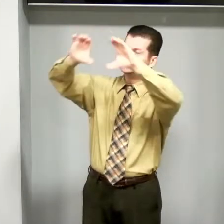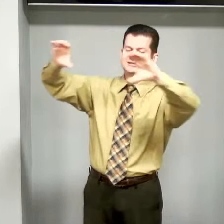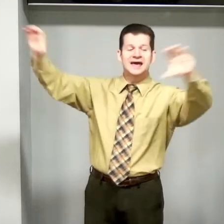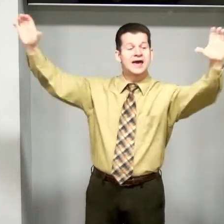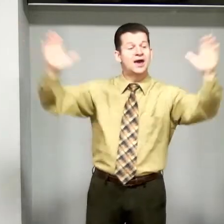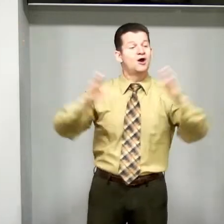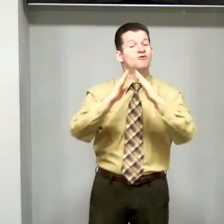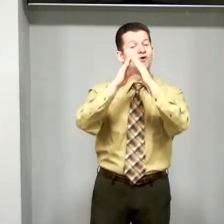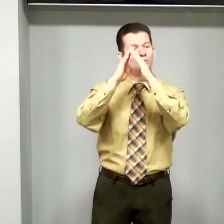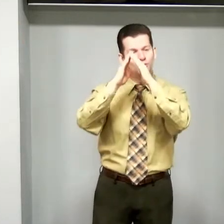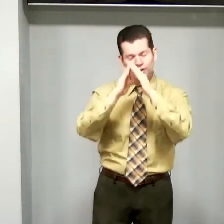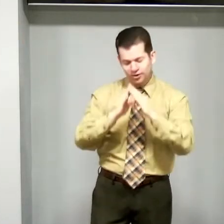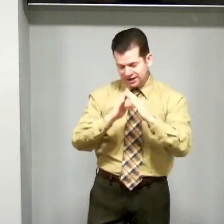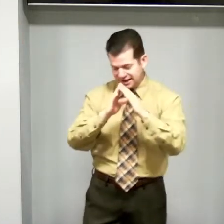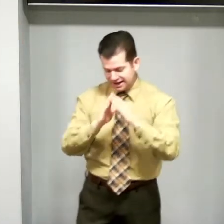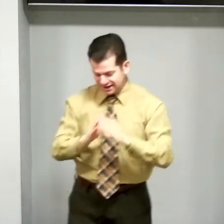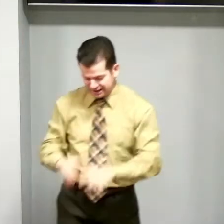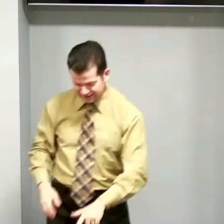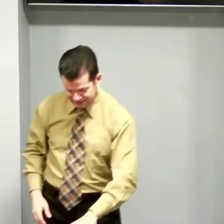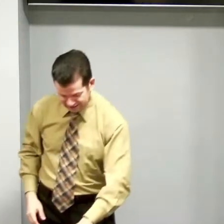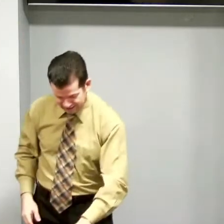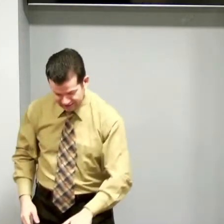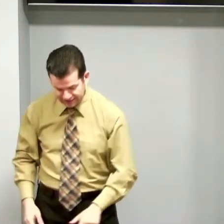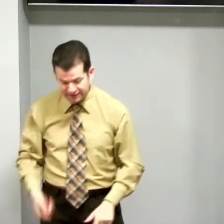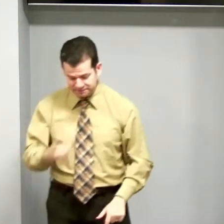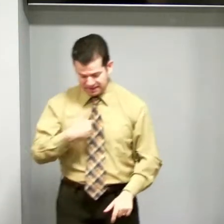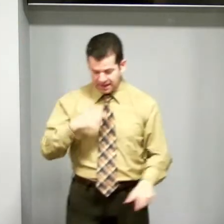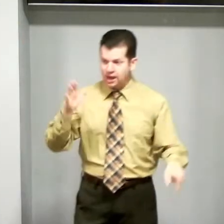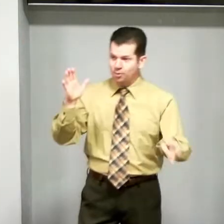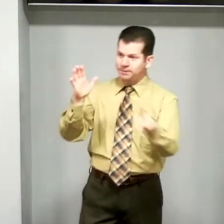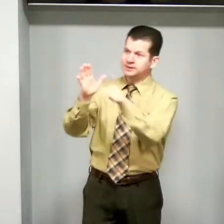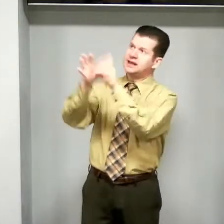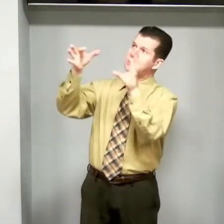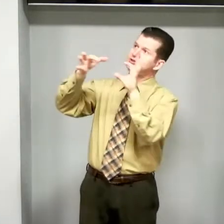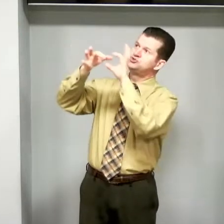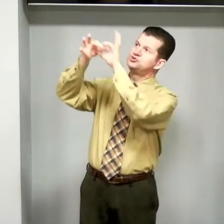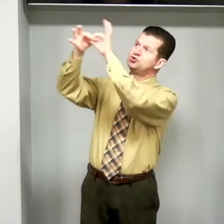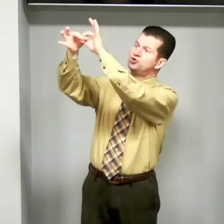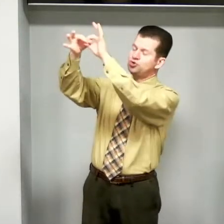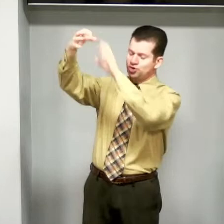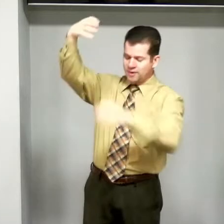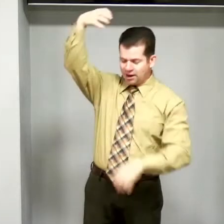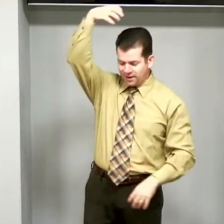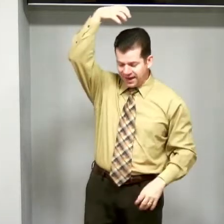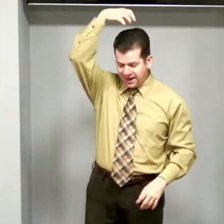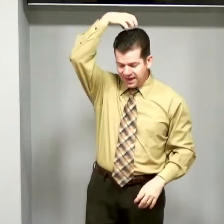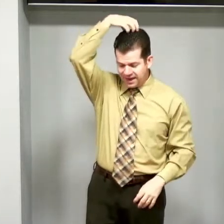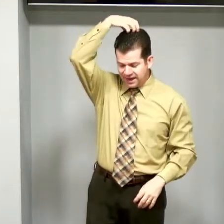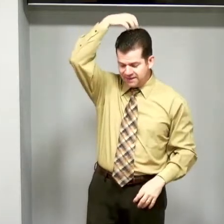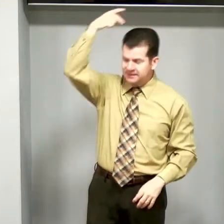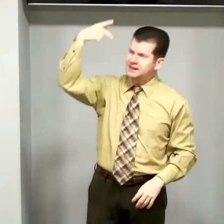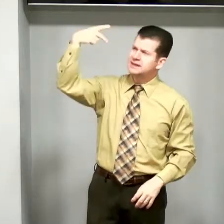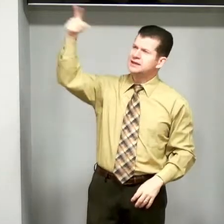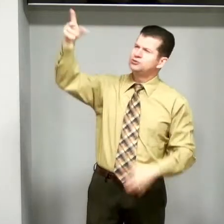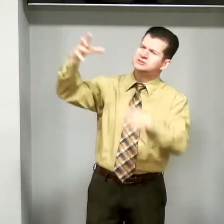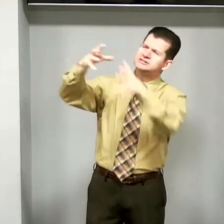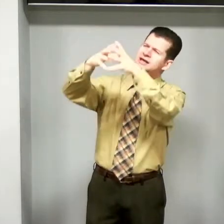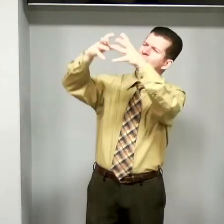céu vou morar. Eu pertenço ao rei, que no seu